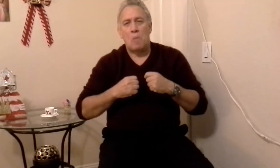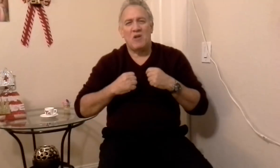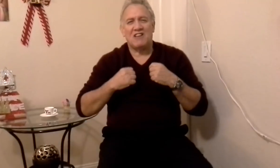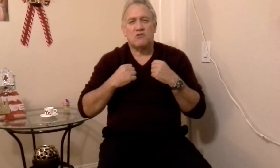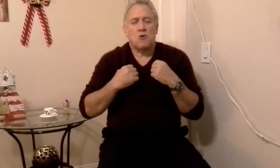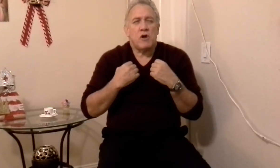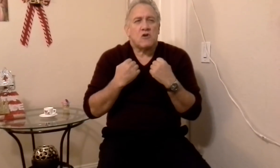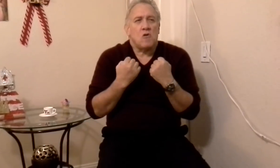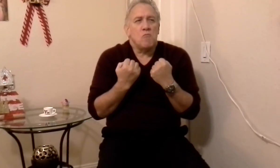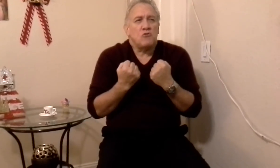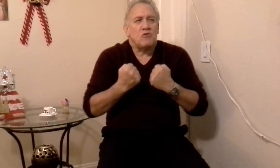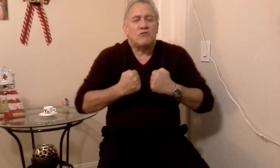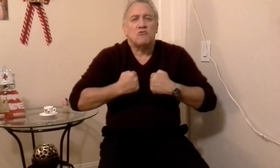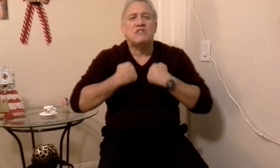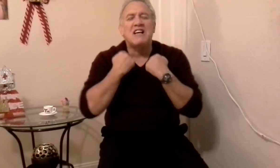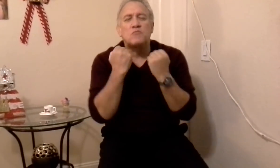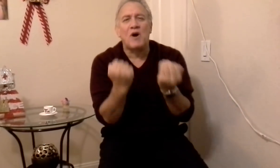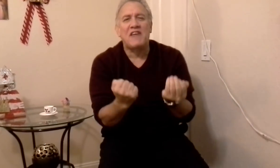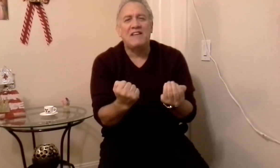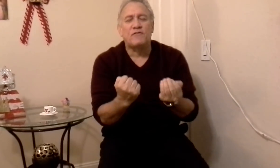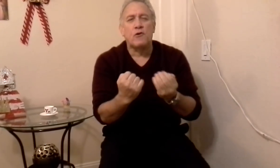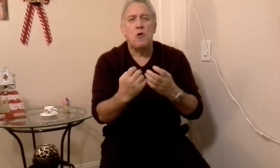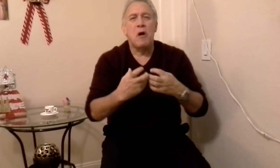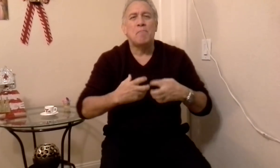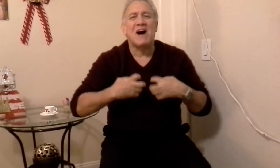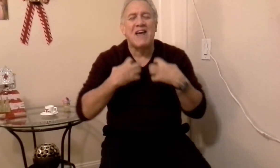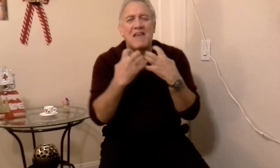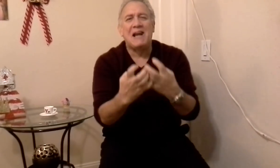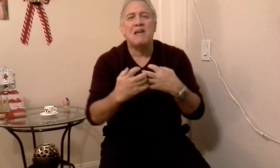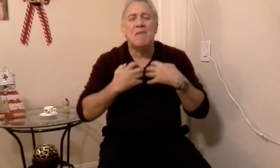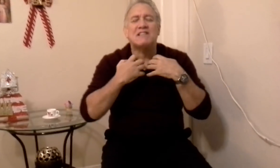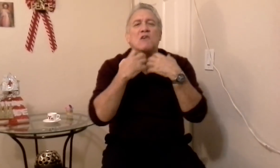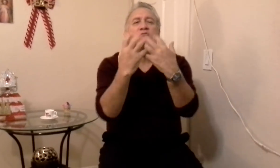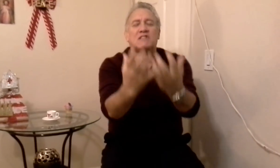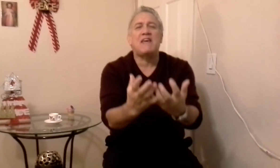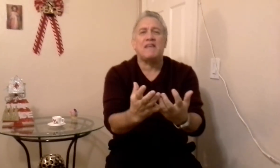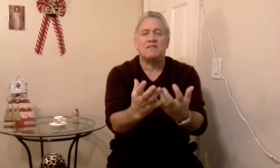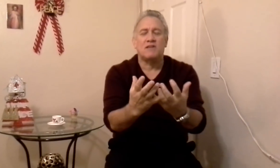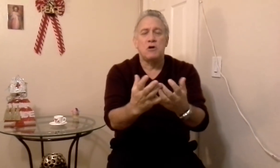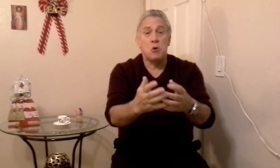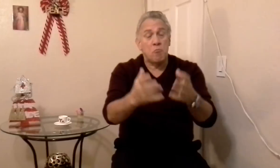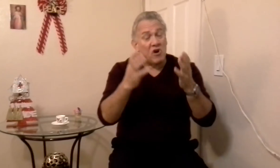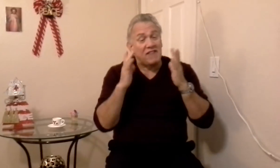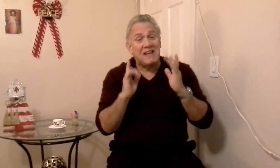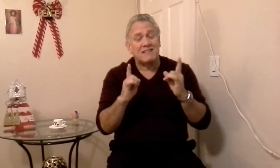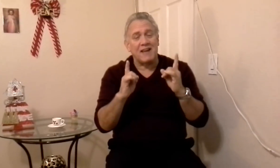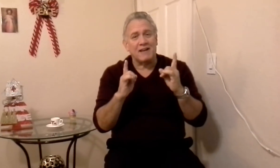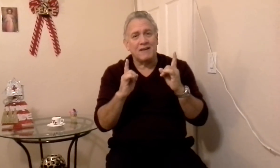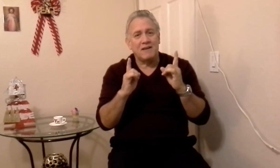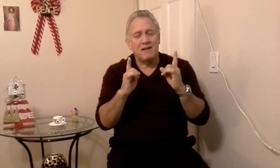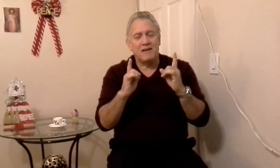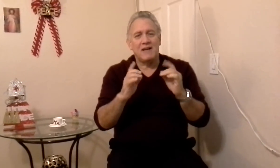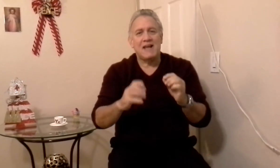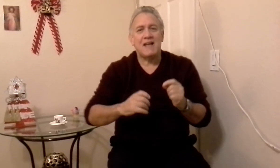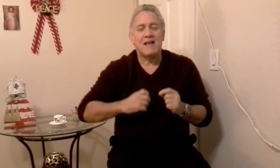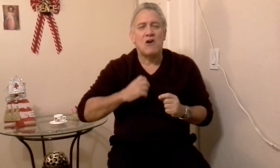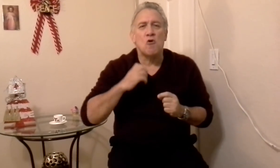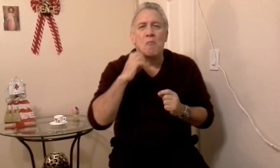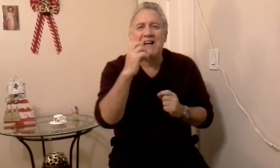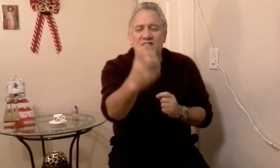estoy con mucho entusiasmo adentro, para darle más a ustedes, porque dicen, lo más